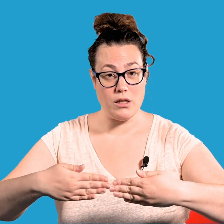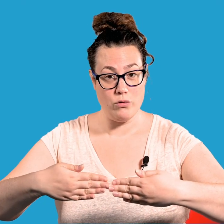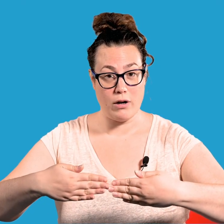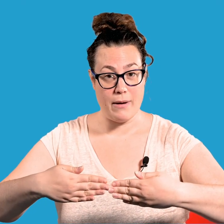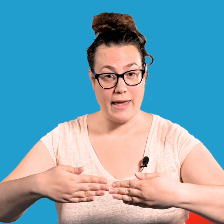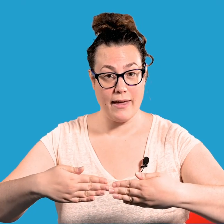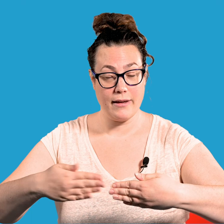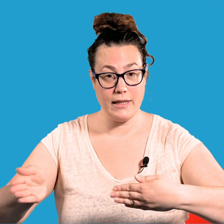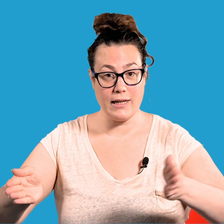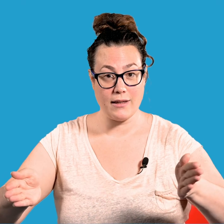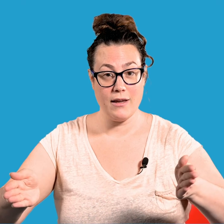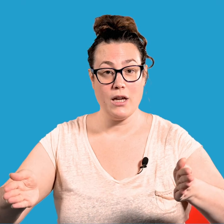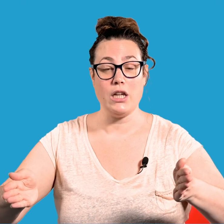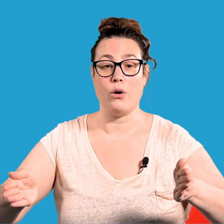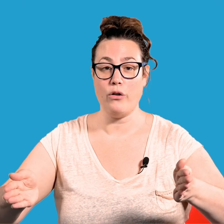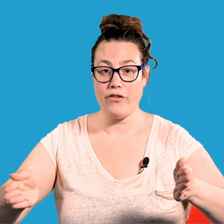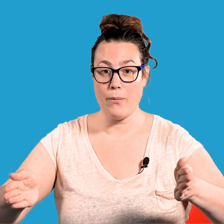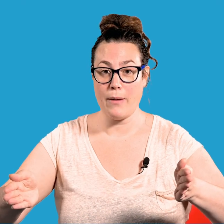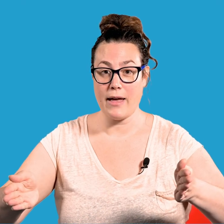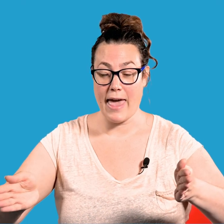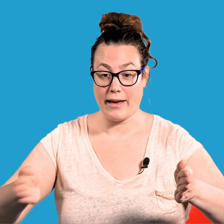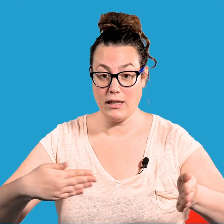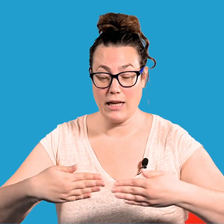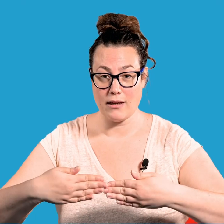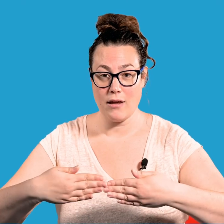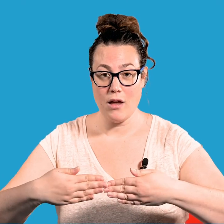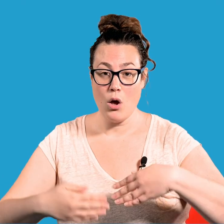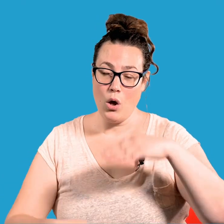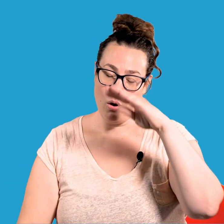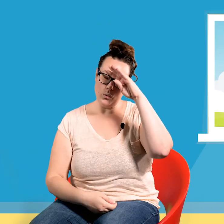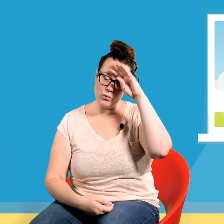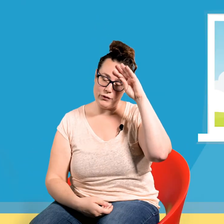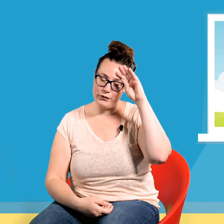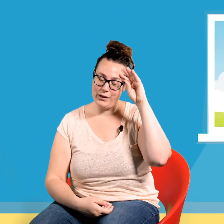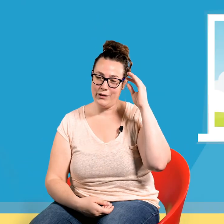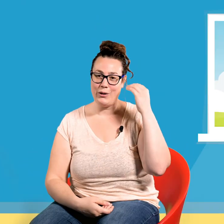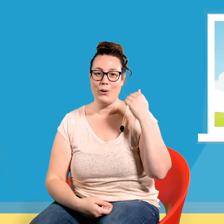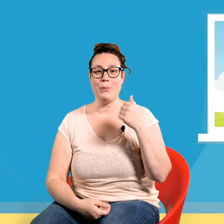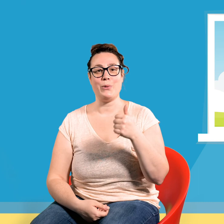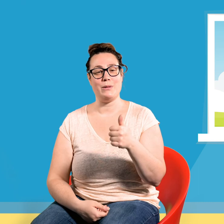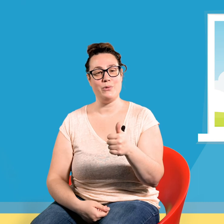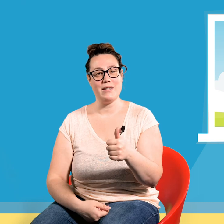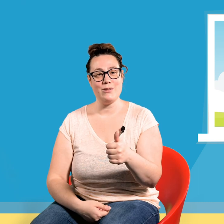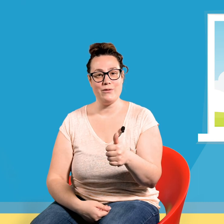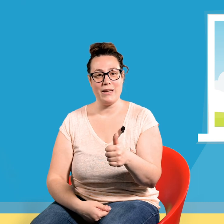Il ouvre la barrière. Clique-clac ! Il referme la barrière. Clique-clac ! Ouf ! Petit pouce est sauvé.